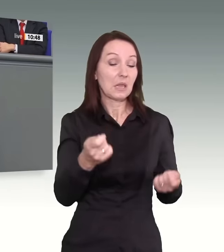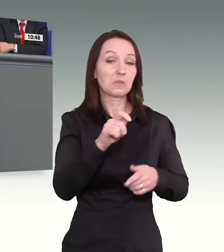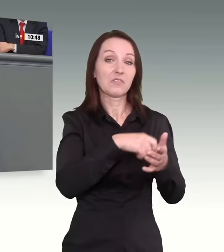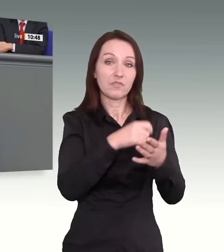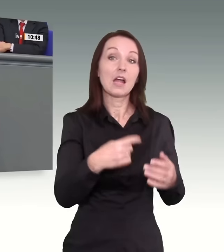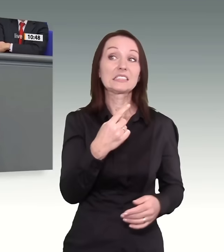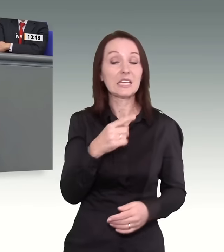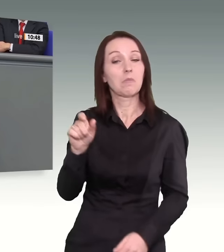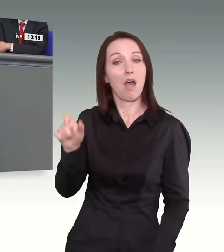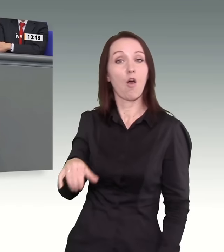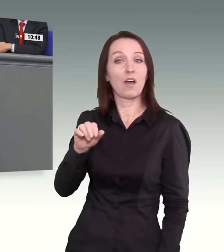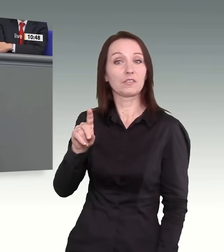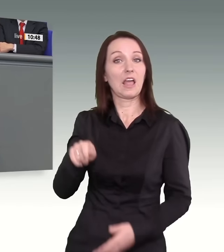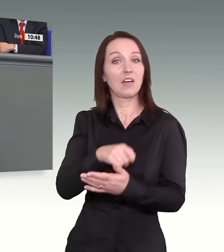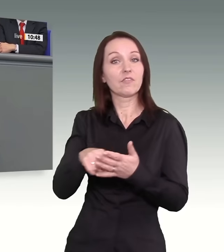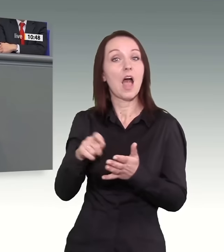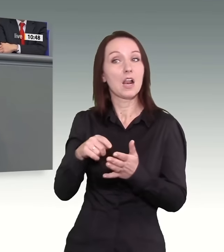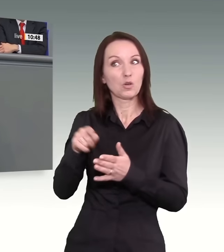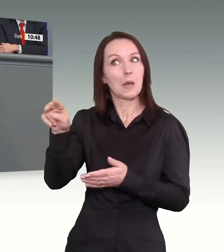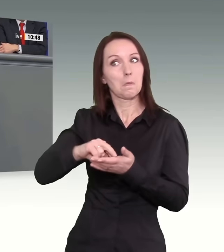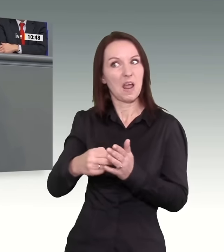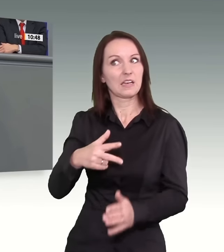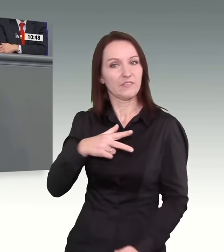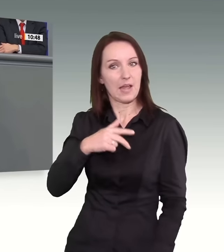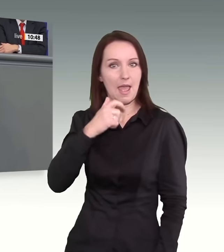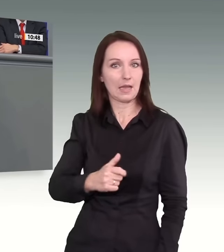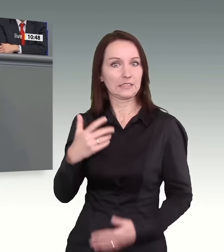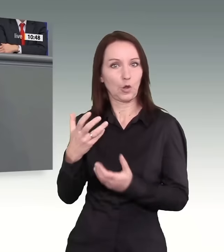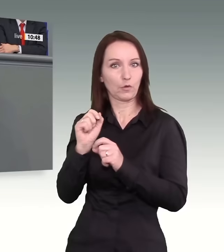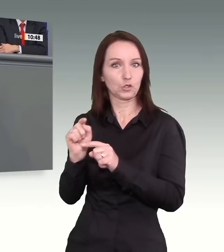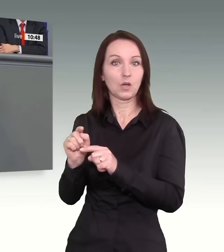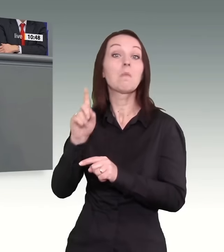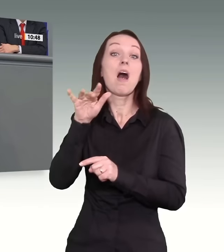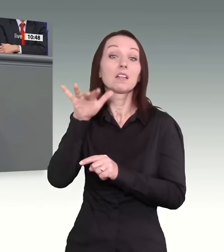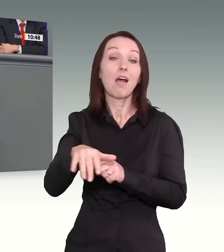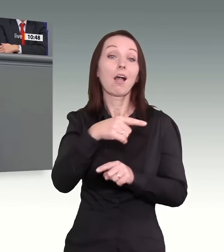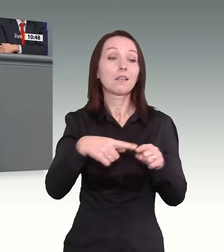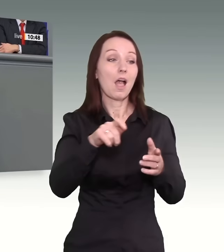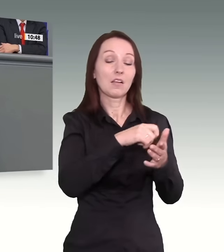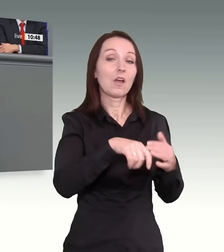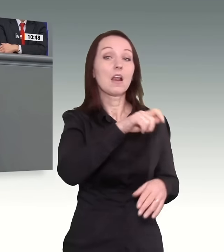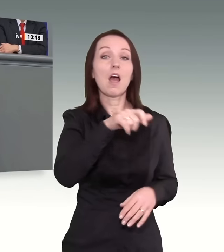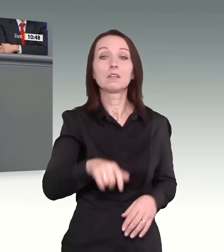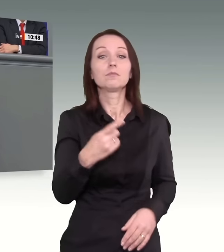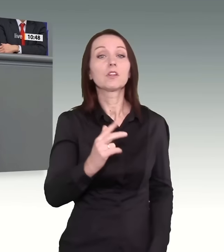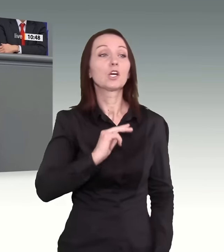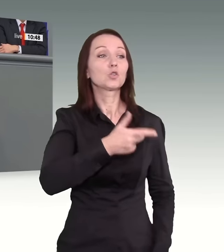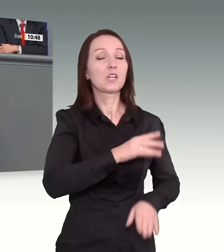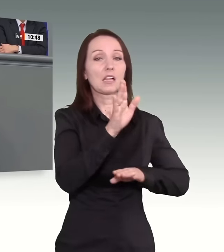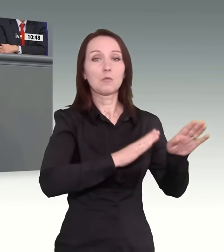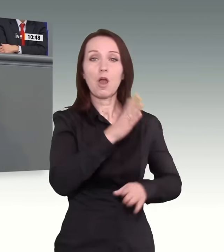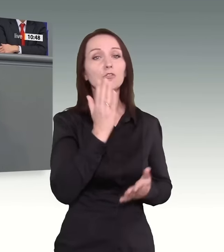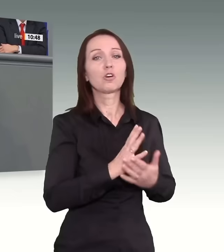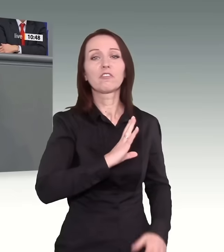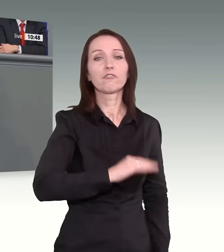Es gibt aber auch Anteil der Wähler, die von anderen Parteien rüberkommen, die von der Sozialdemokratie frustriert sind, die vielleicht von den